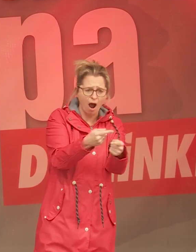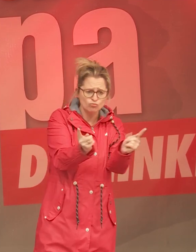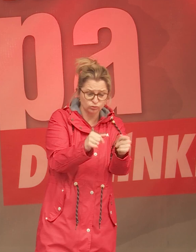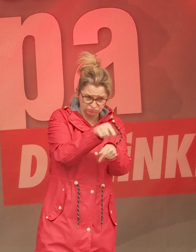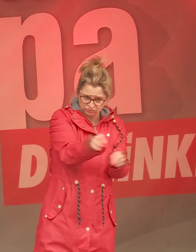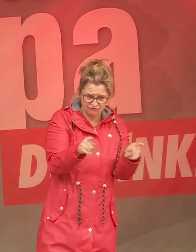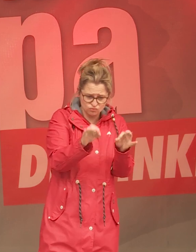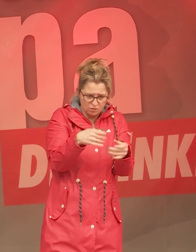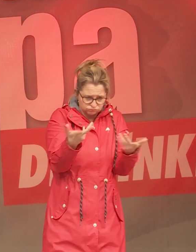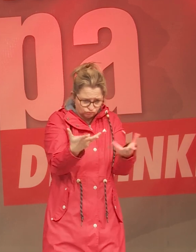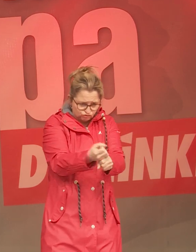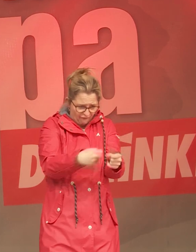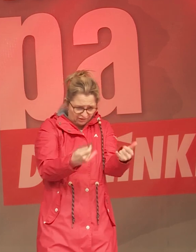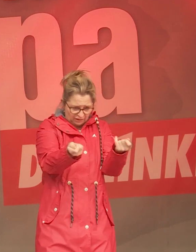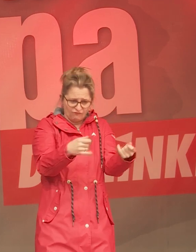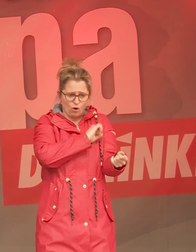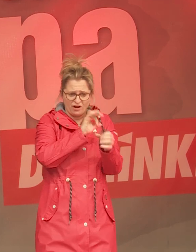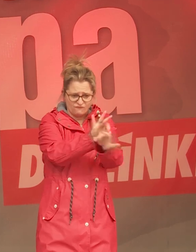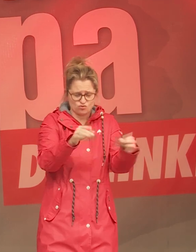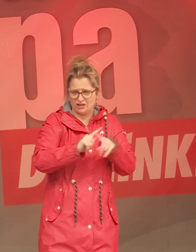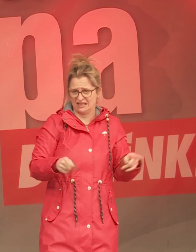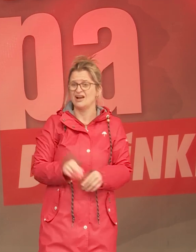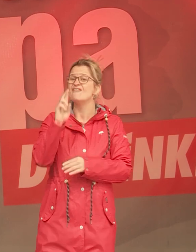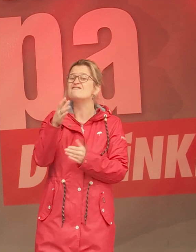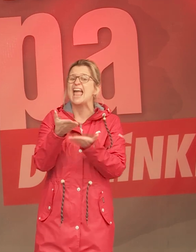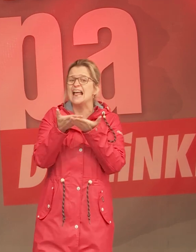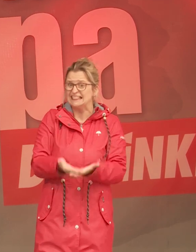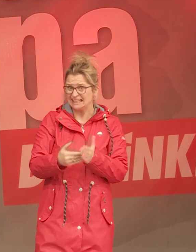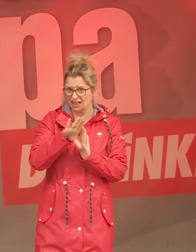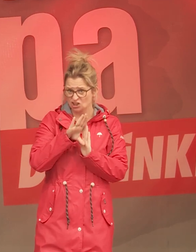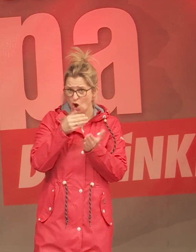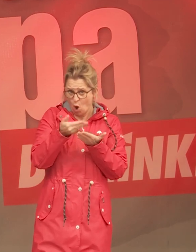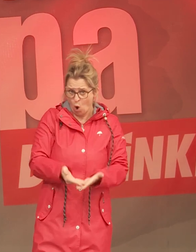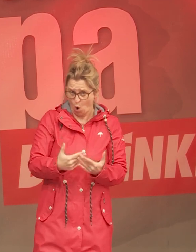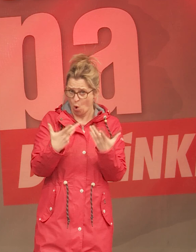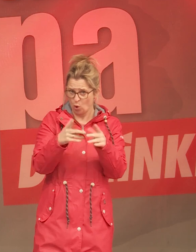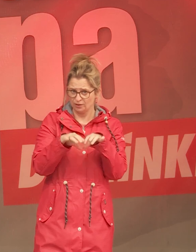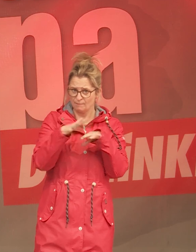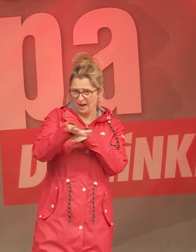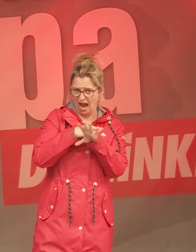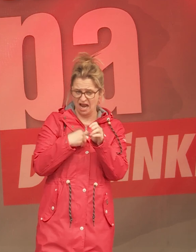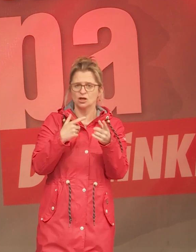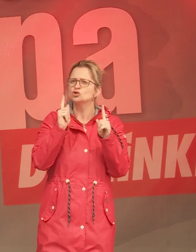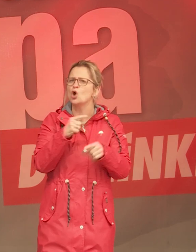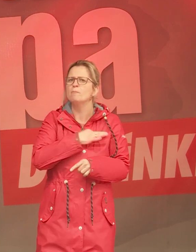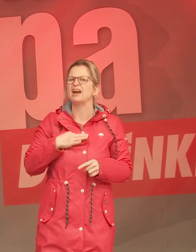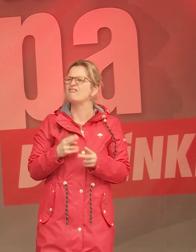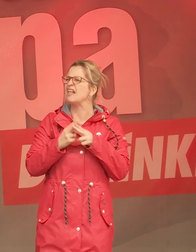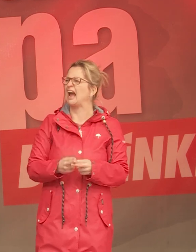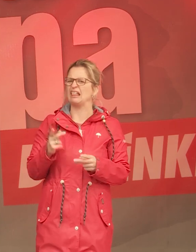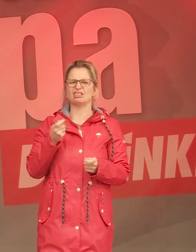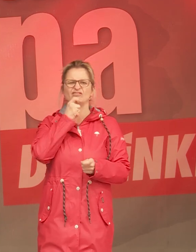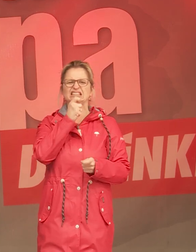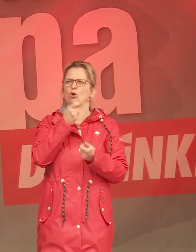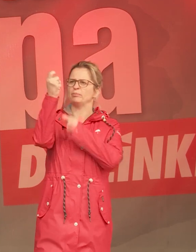Denen wird also überhaupt nicht geholfen. Die Leute, die im Niedriglohnsektor beschäftigt sind, sollen die sich so private Rentenversicherungen leisten können? Frage ich mich, wie? Nee,